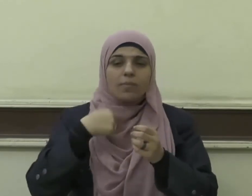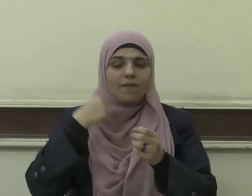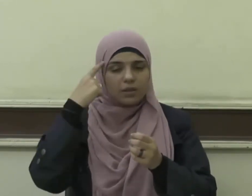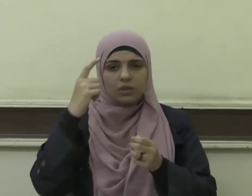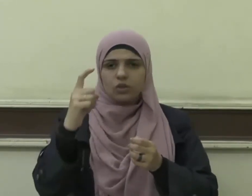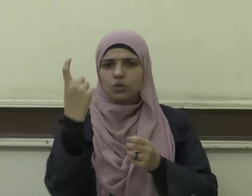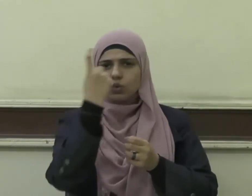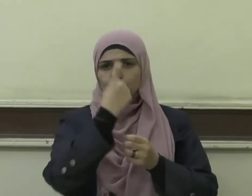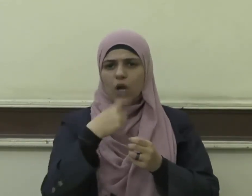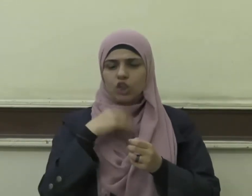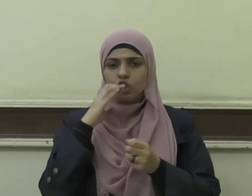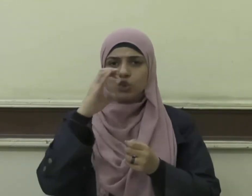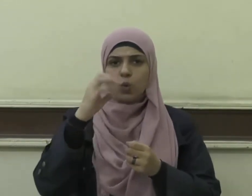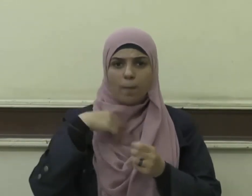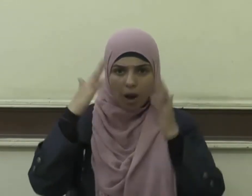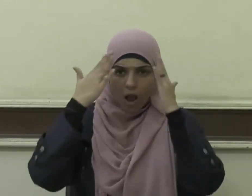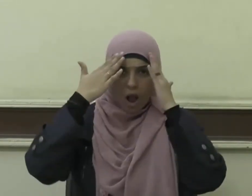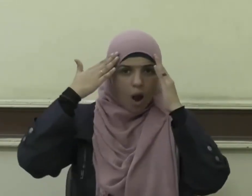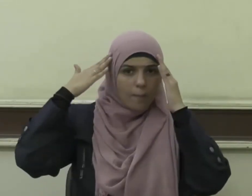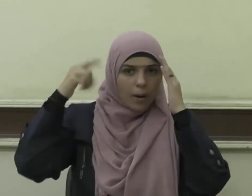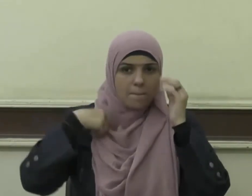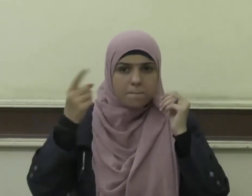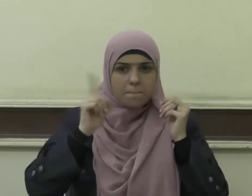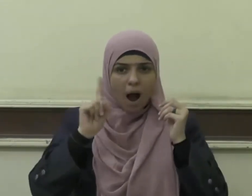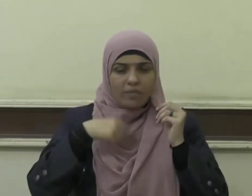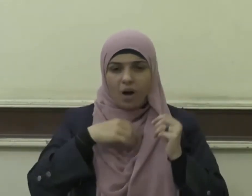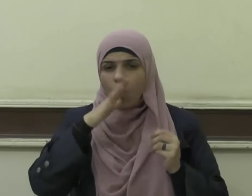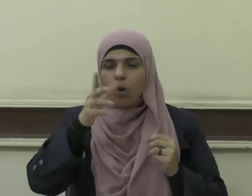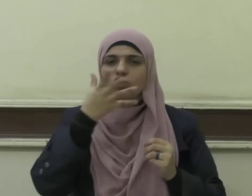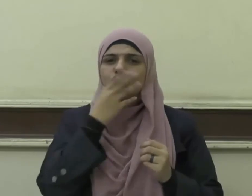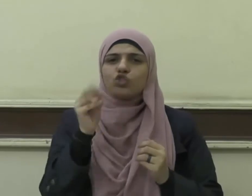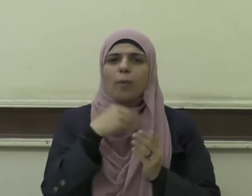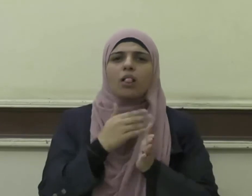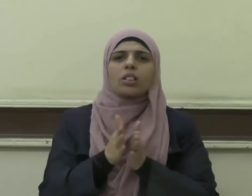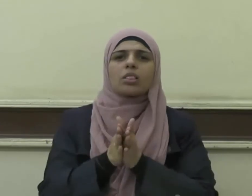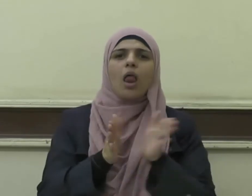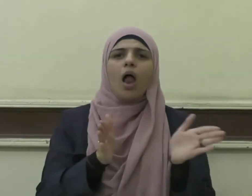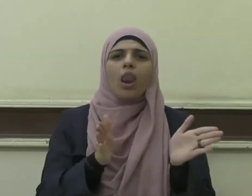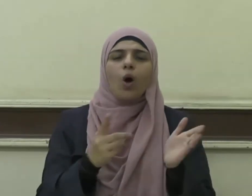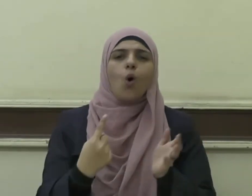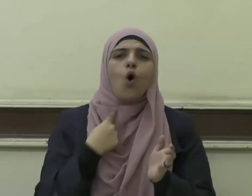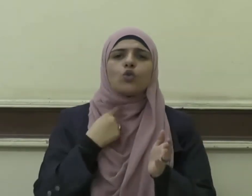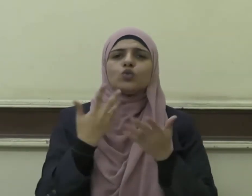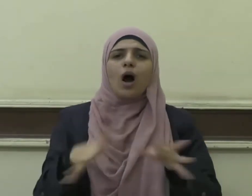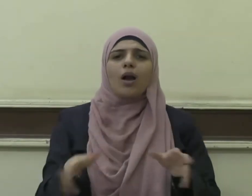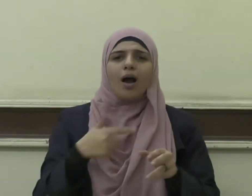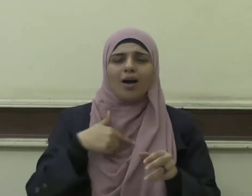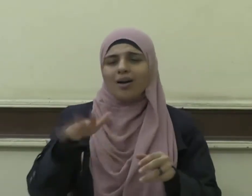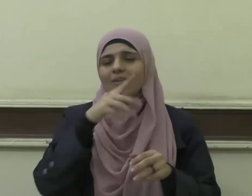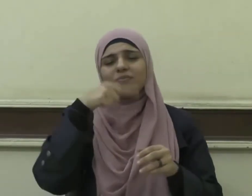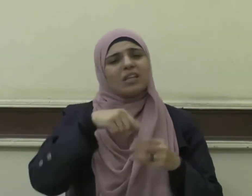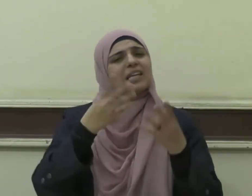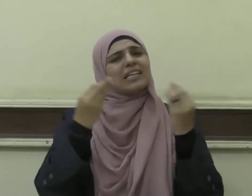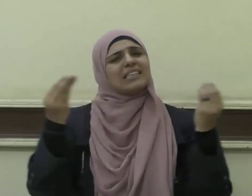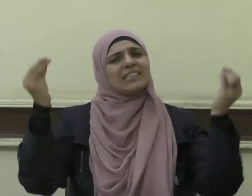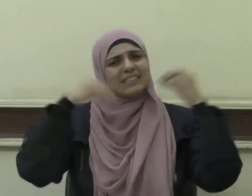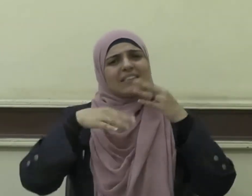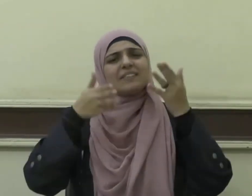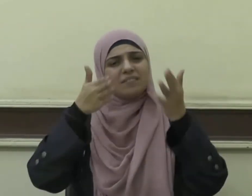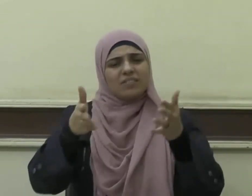المُؤهَّلين لها علميًّا ضلالٌ وإضلال فما أكثر ما تسببت الفتوى